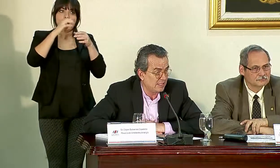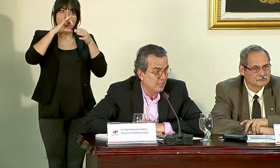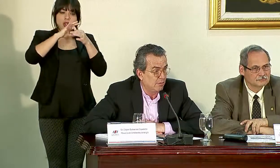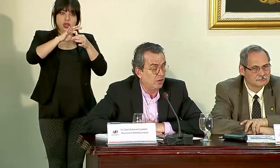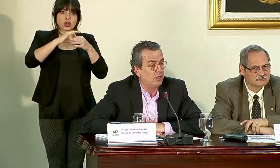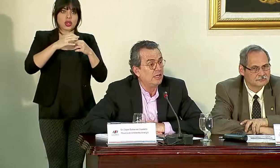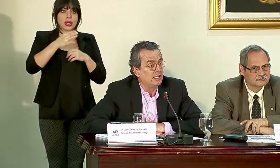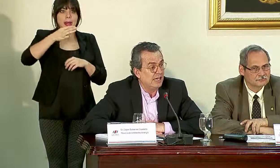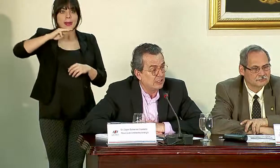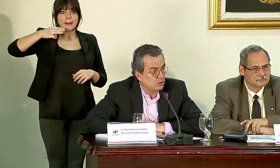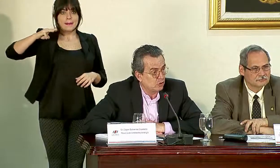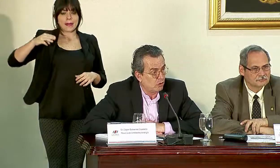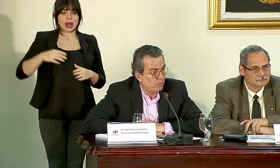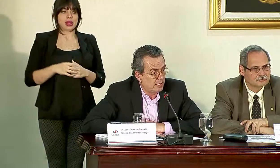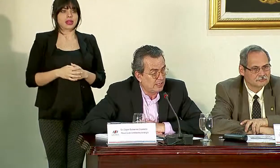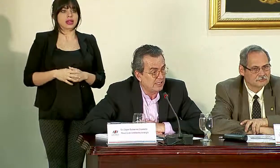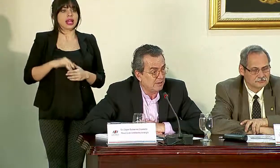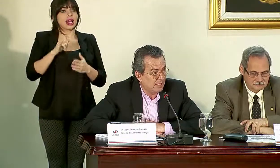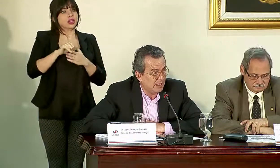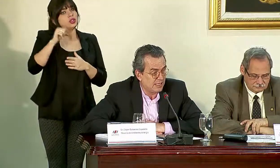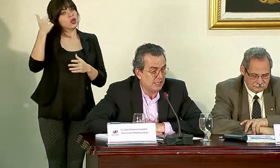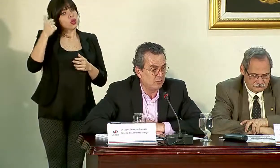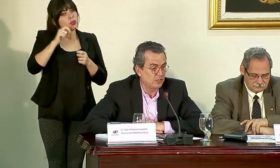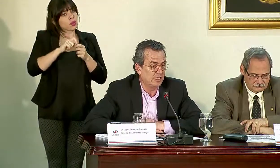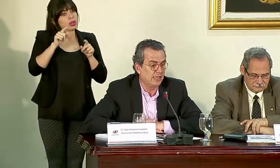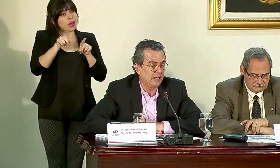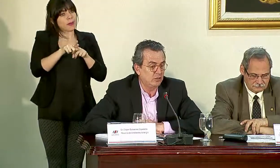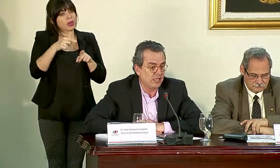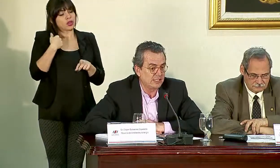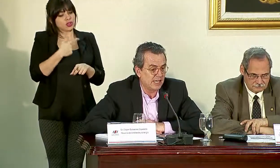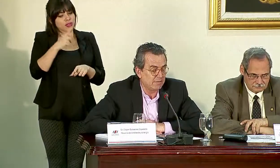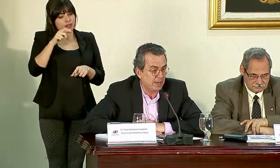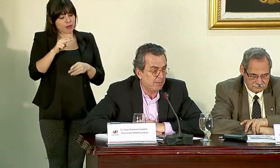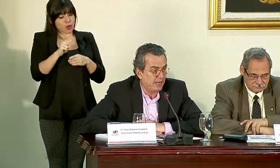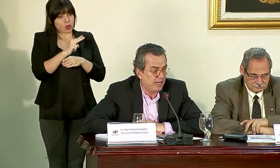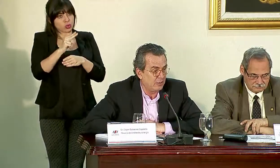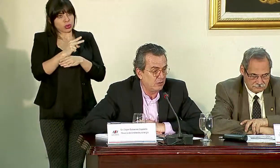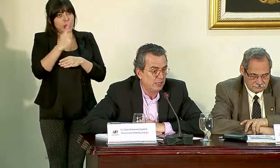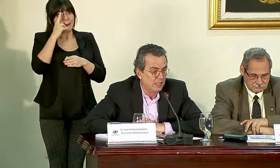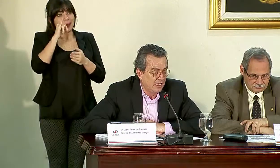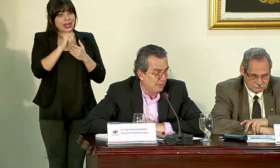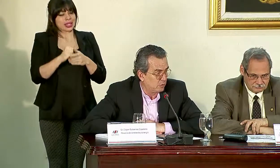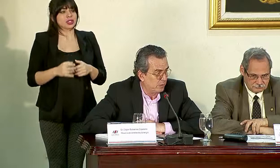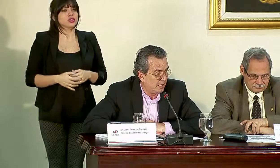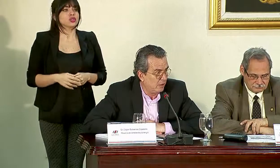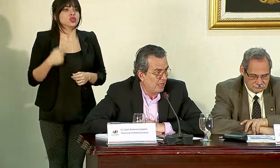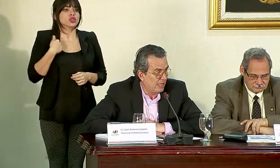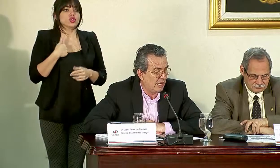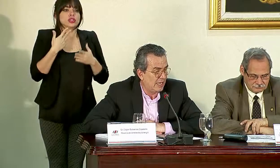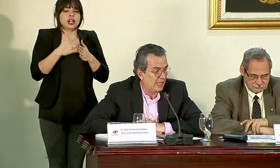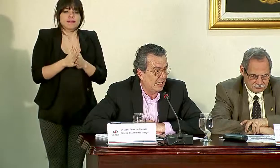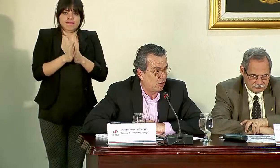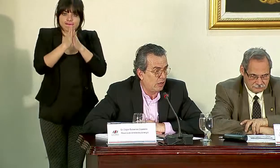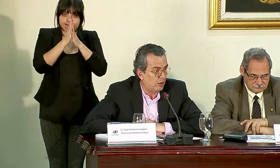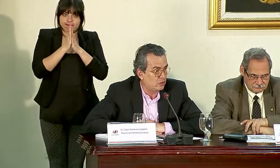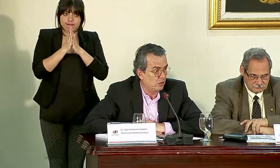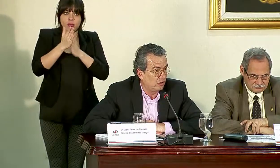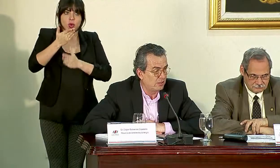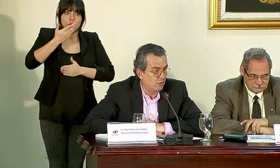en los mares. Bueno, ese es otro componente también que tenemos que utilizar y para ello hemos pedido la